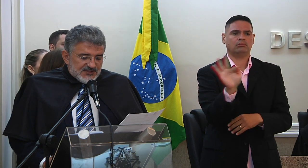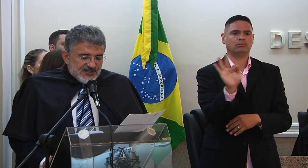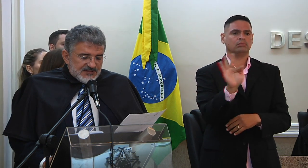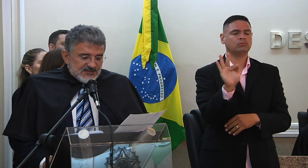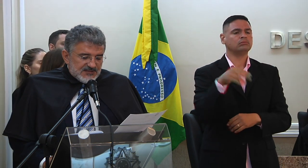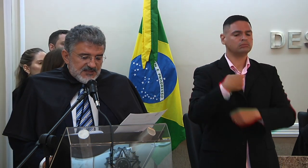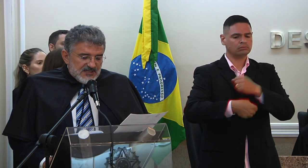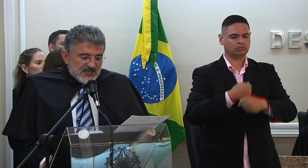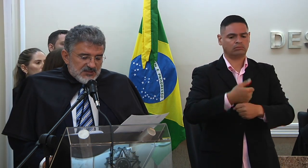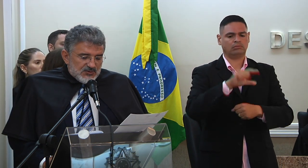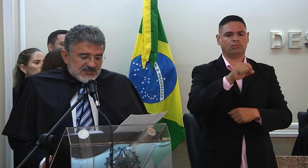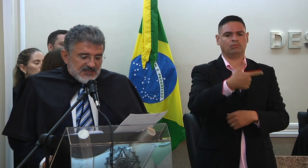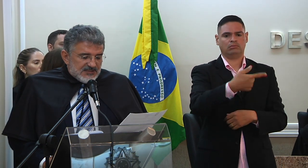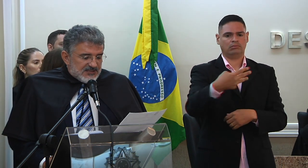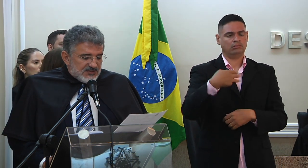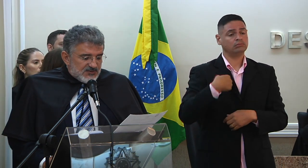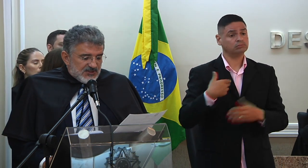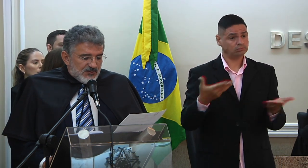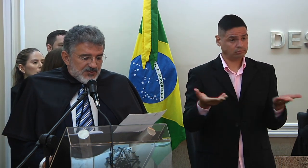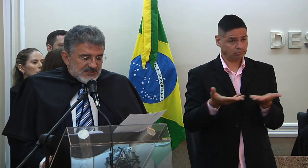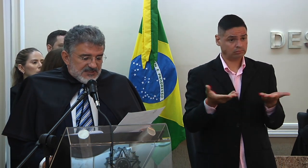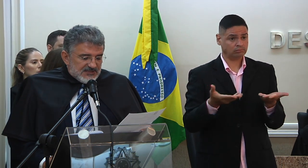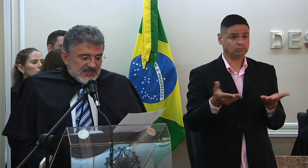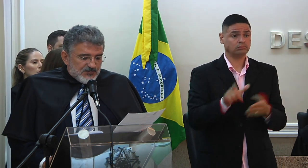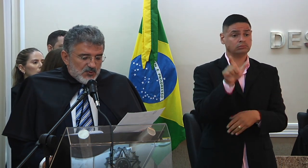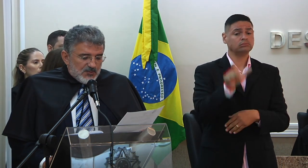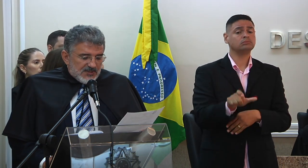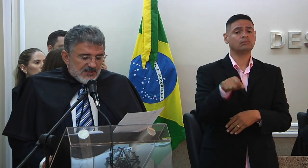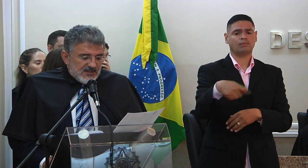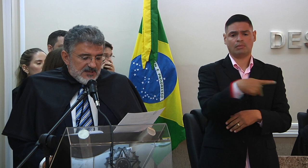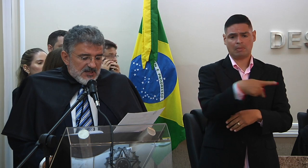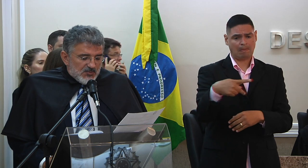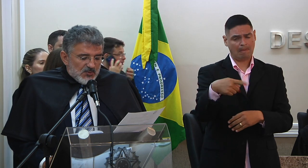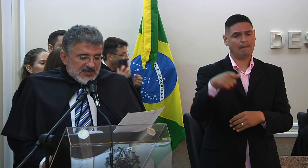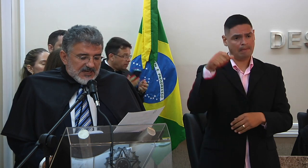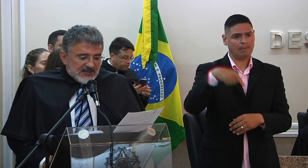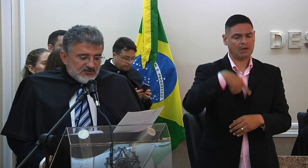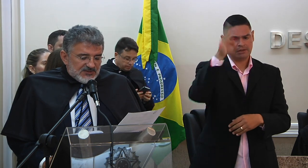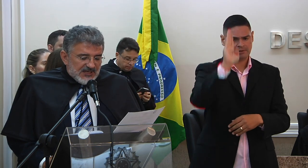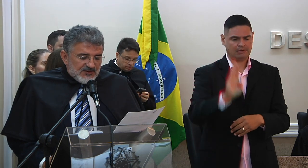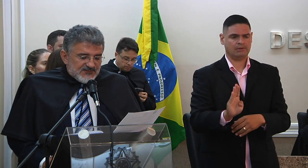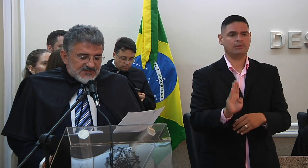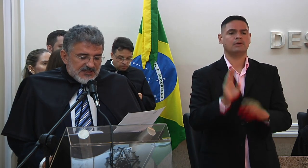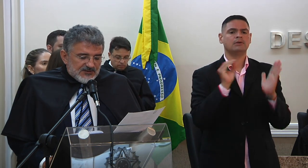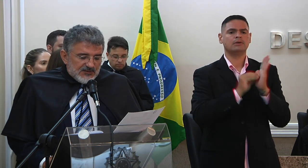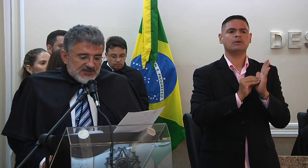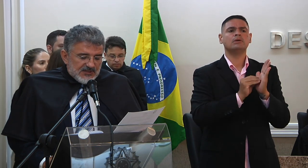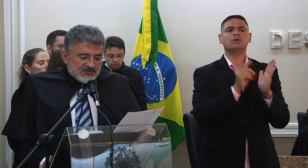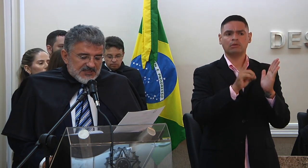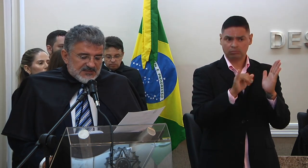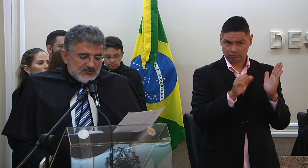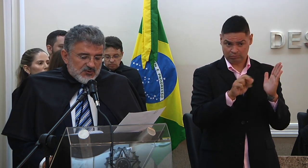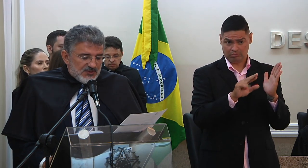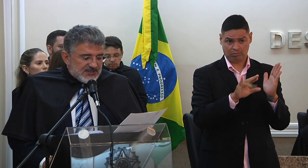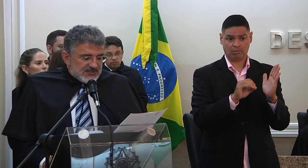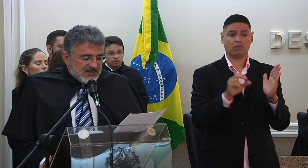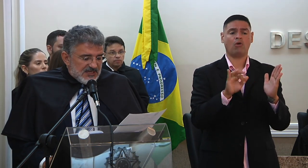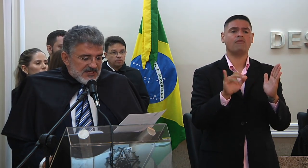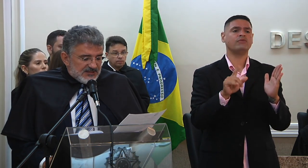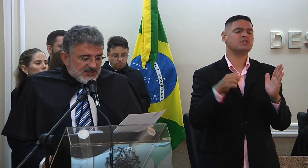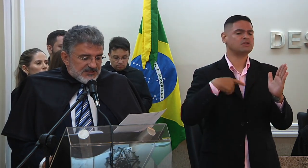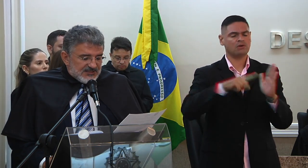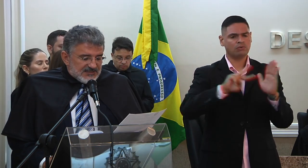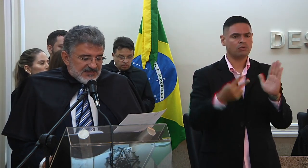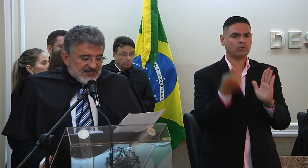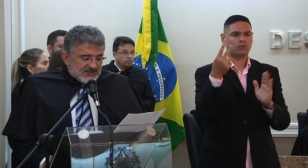2023 do excelentíssimo senhor presidente da república publicado no diário oficial da união sessão 2